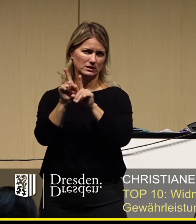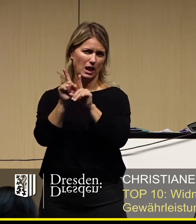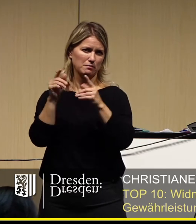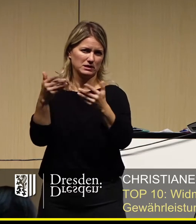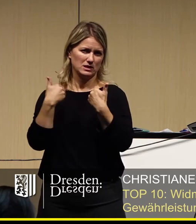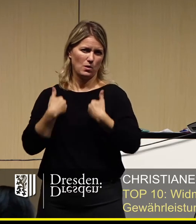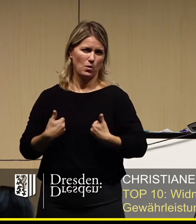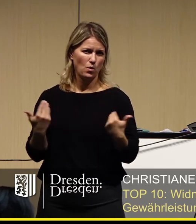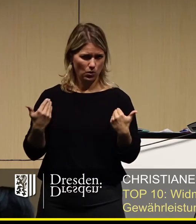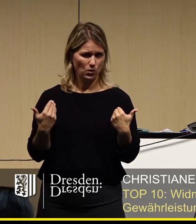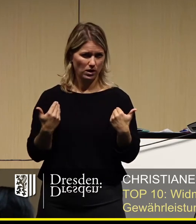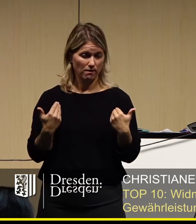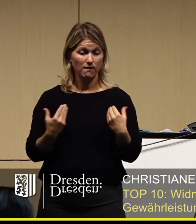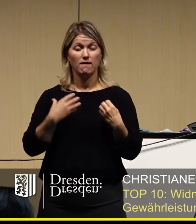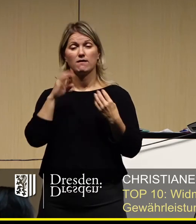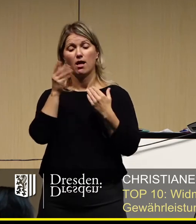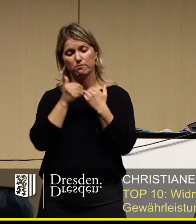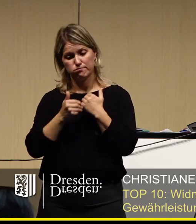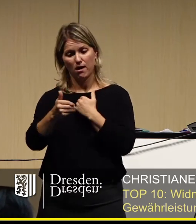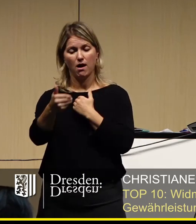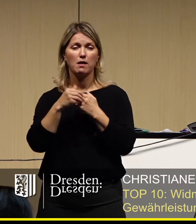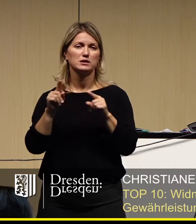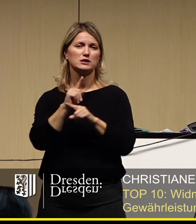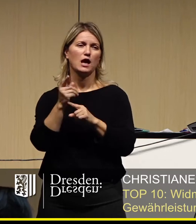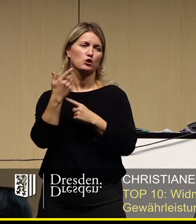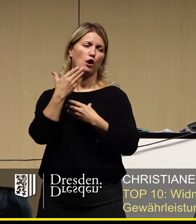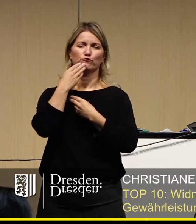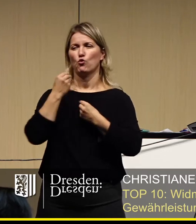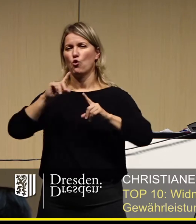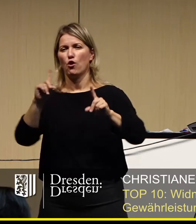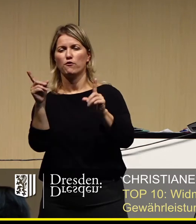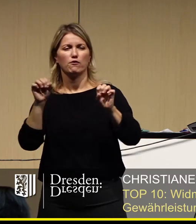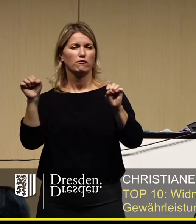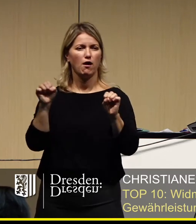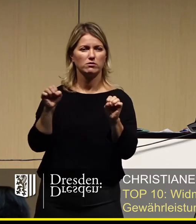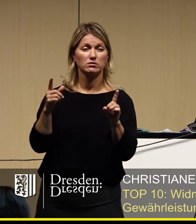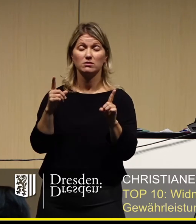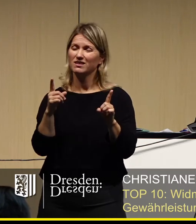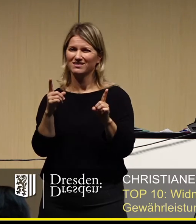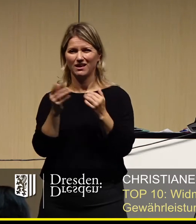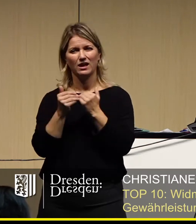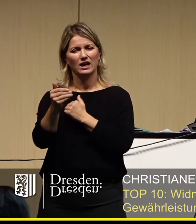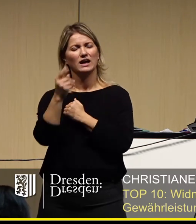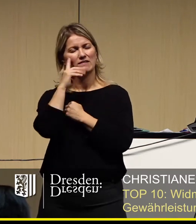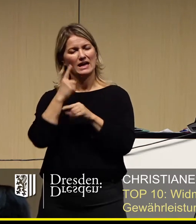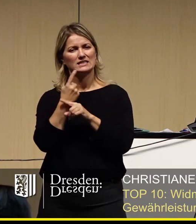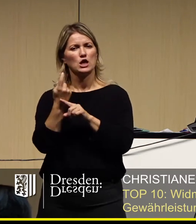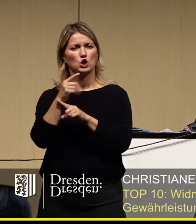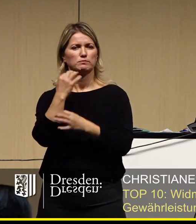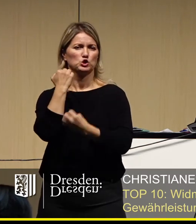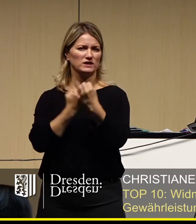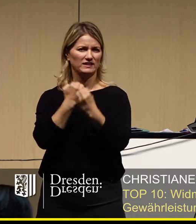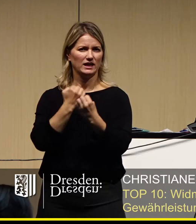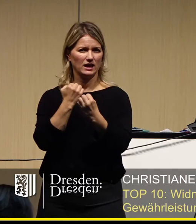rosig aussehenden Zeiten hinkriegen und auch da gemeinsame